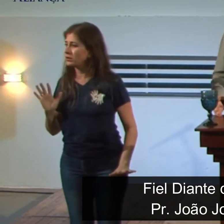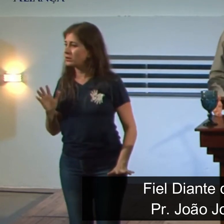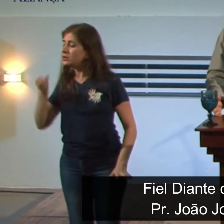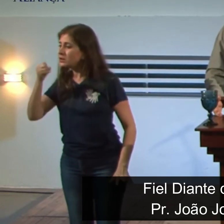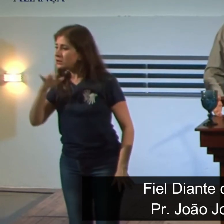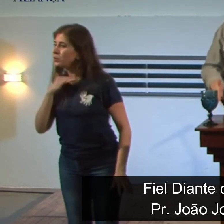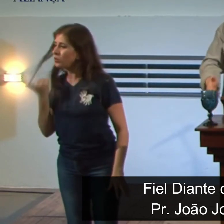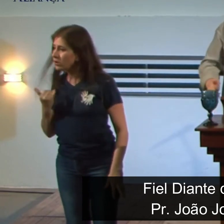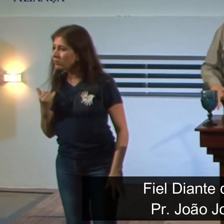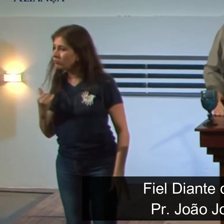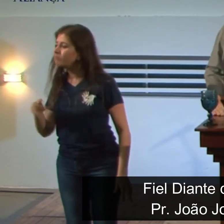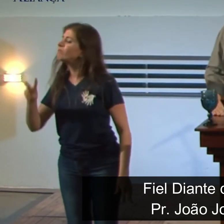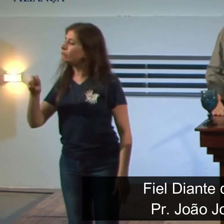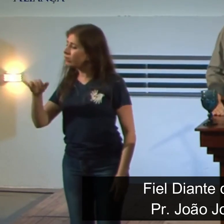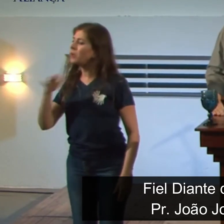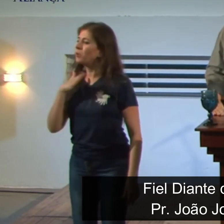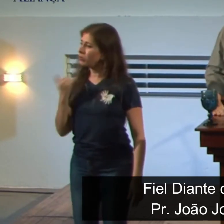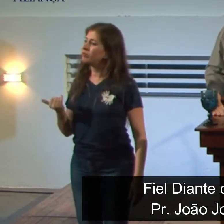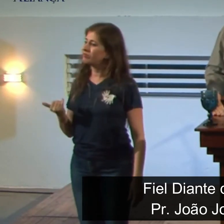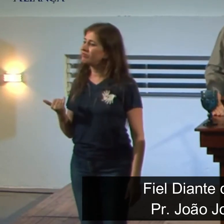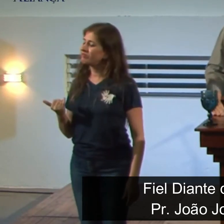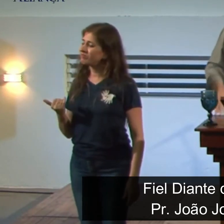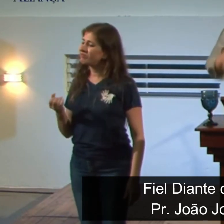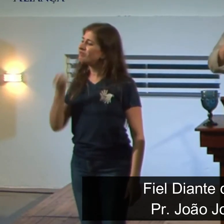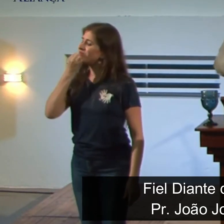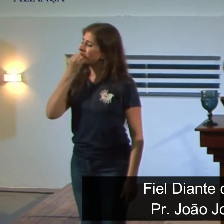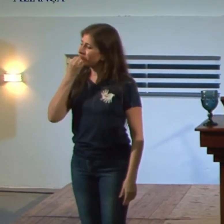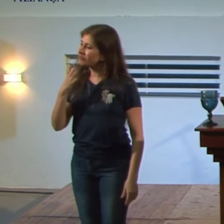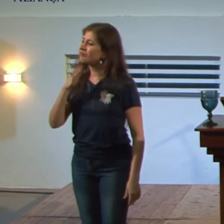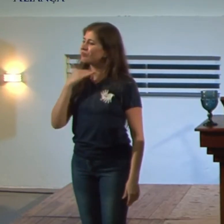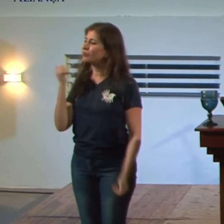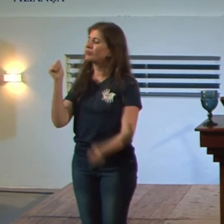morrer morra porque vale a pena vale a pena não importa não